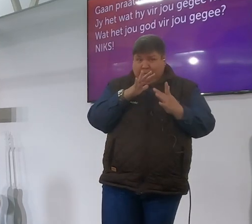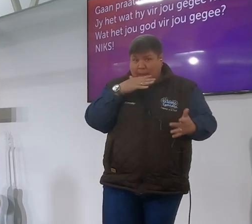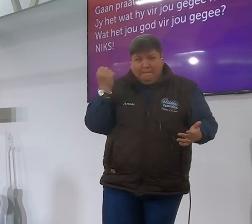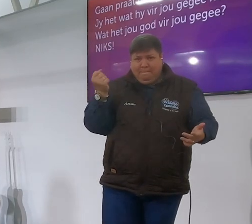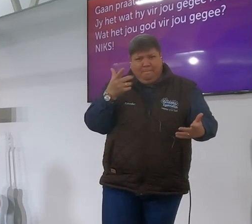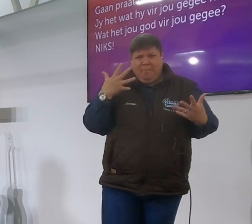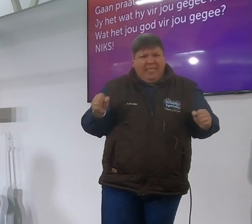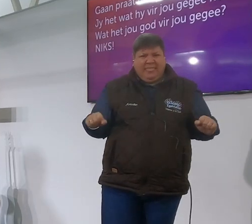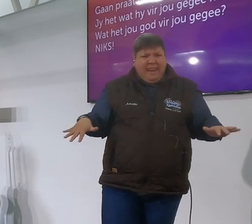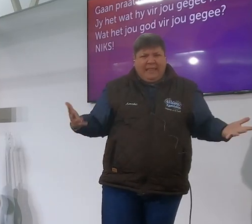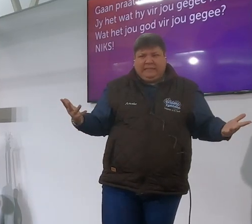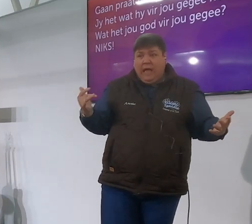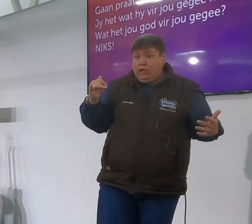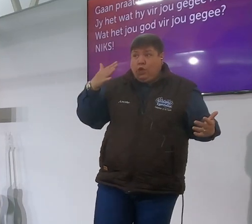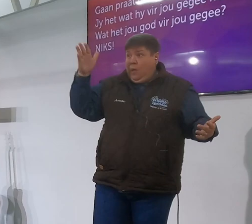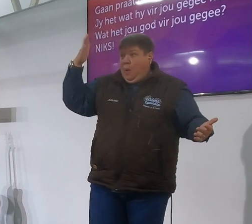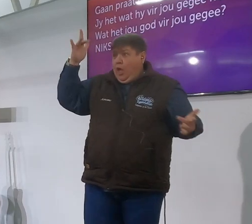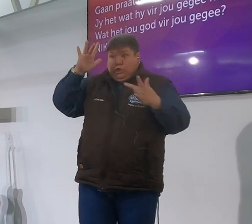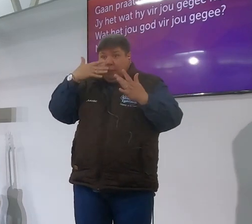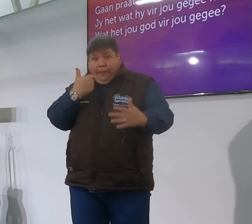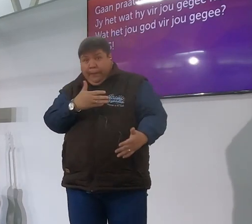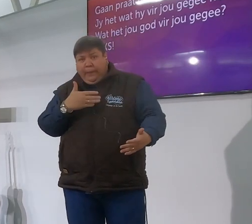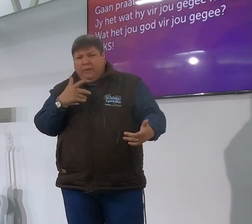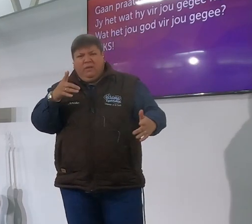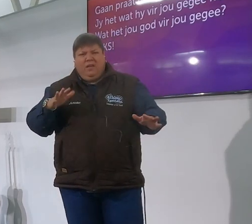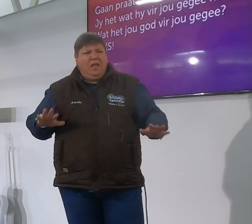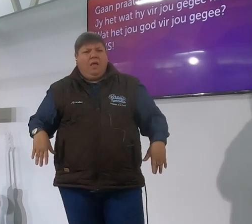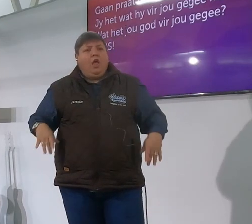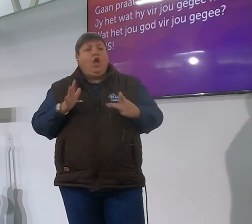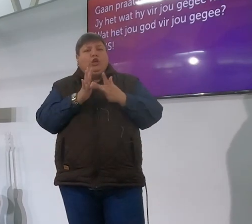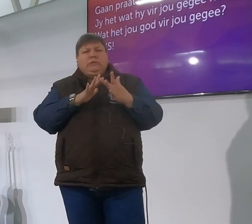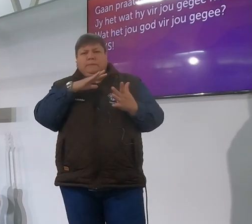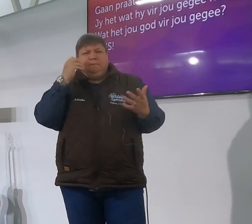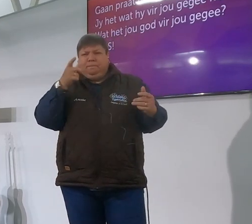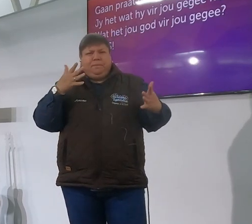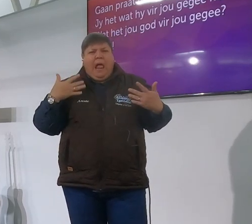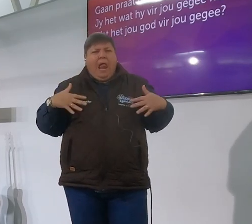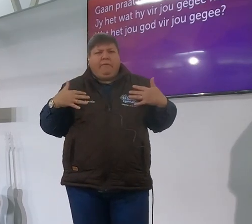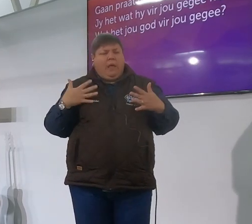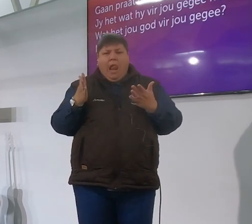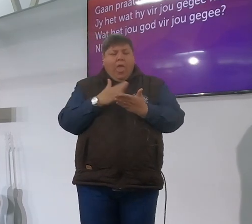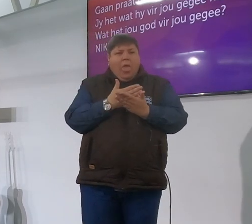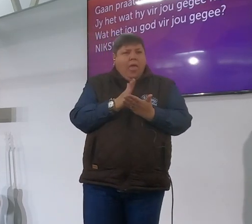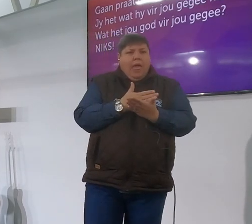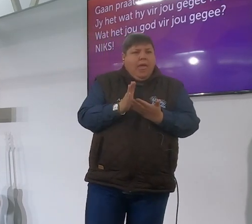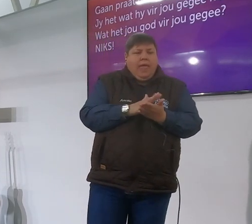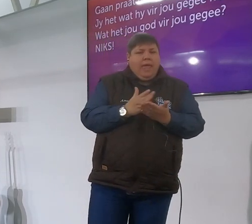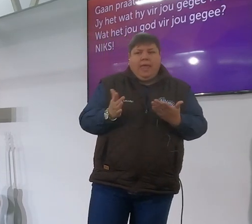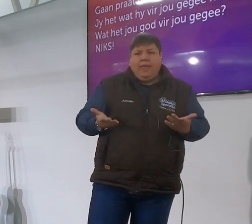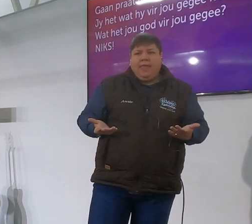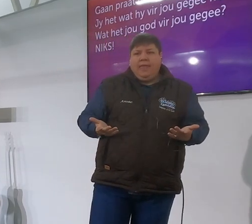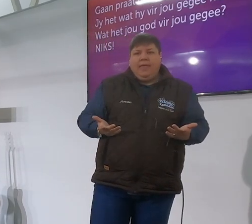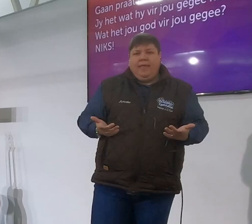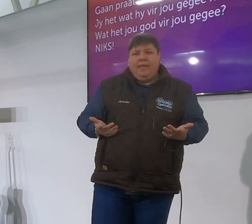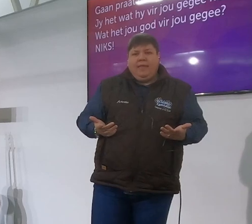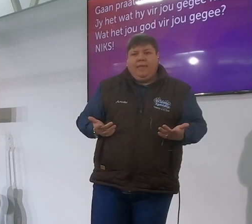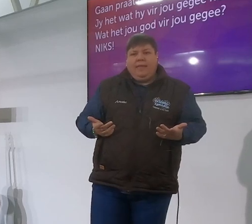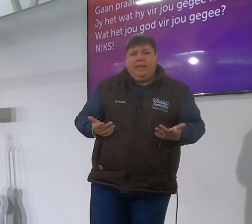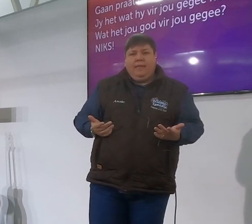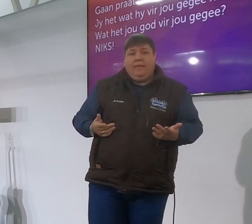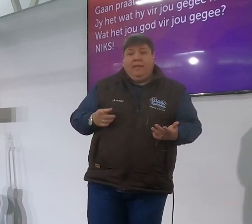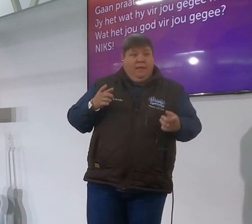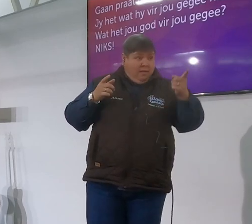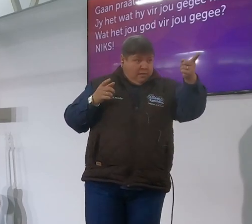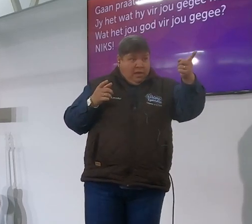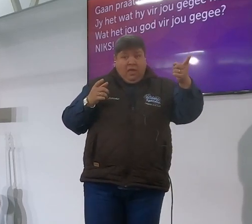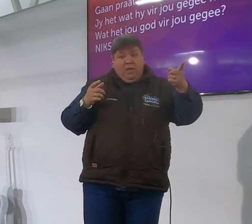ek en jy het niks ek en jy het niks en dis precies waar die gesprek gaat en dis my die hoogtepunt wat jy het al net aan die ding te kom om te sê luister jy het wat jou